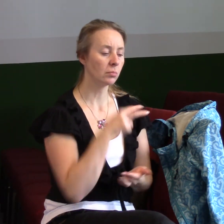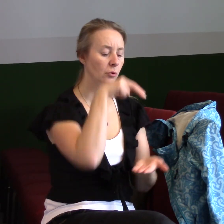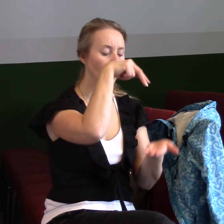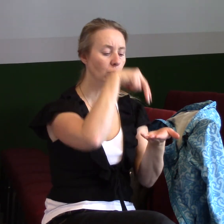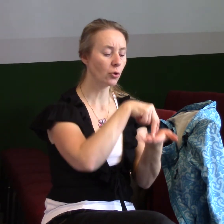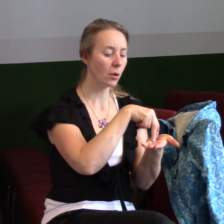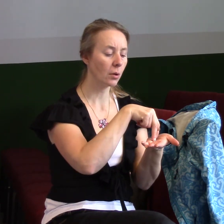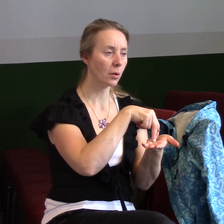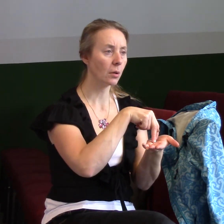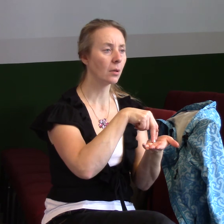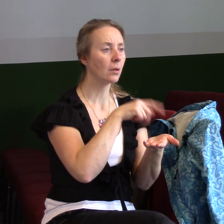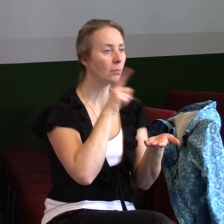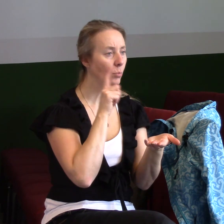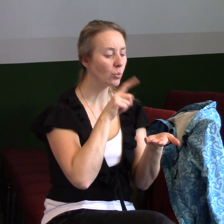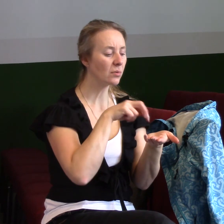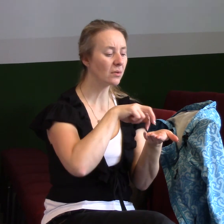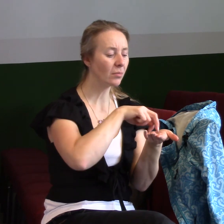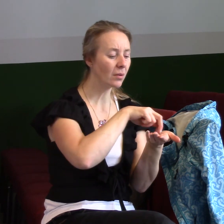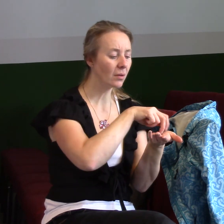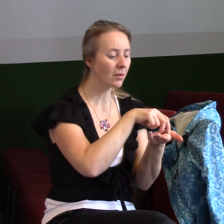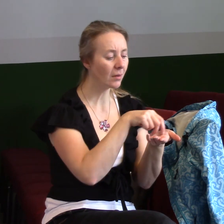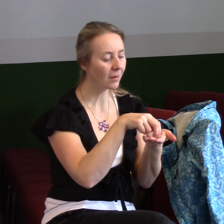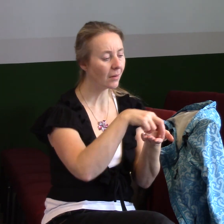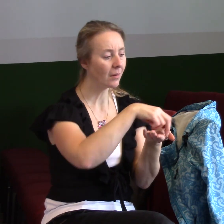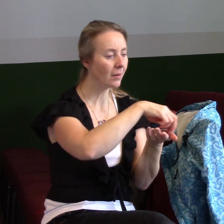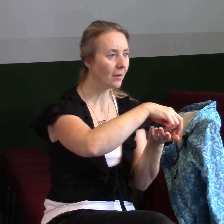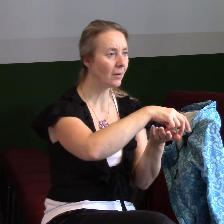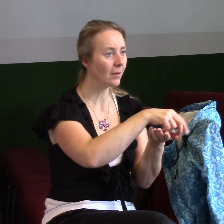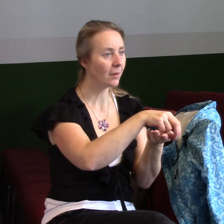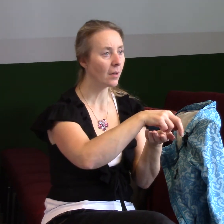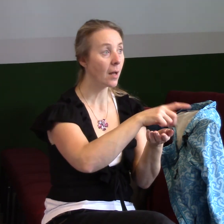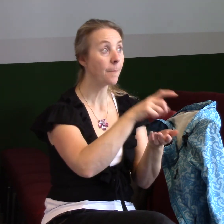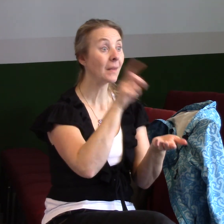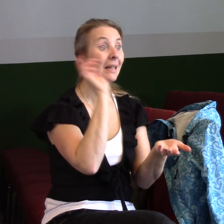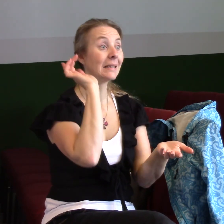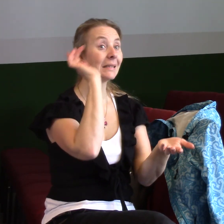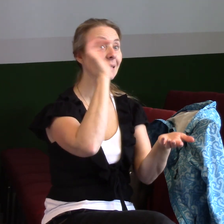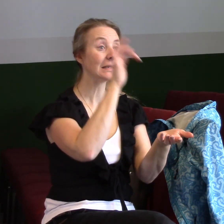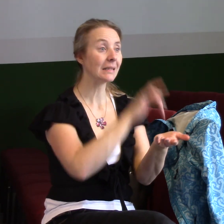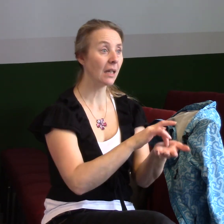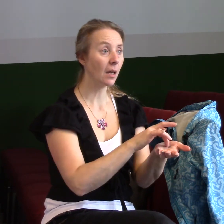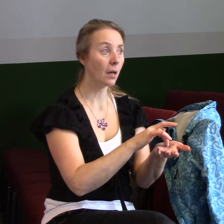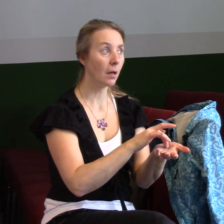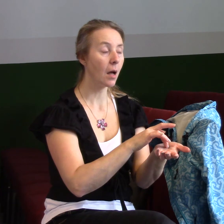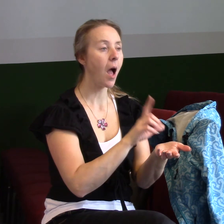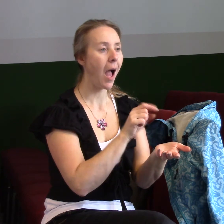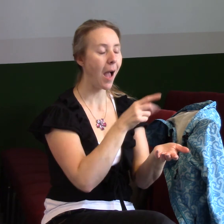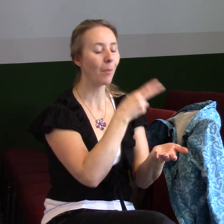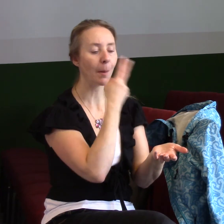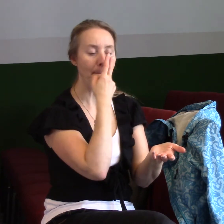situaci projít. A důvod, nebo ten cíl, je, aby se osvědčila naše víra.